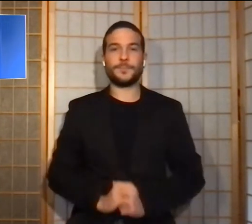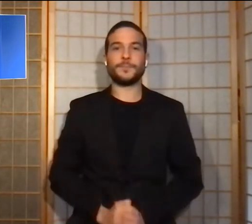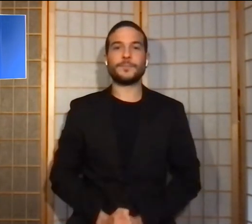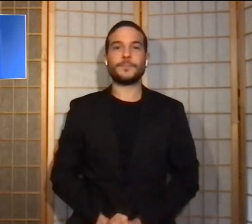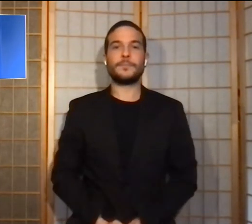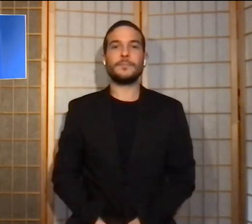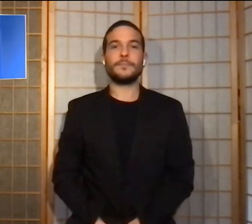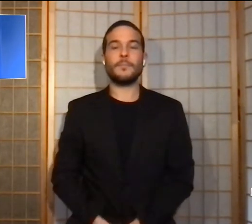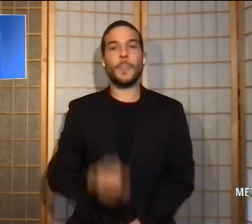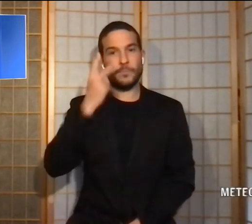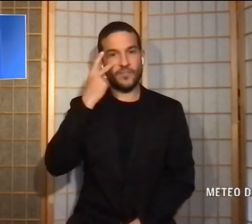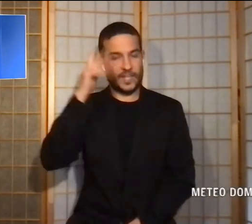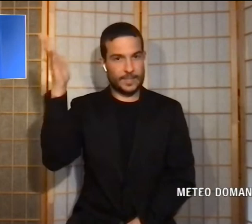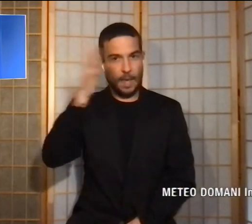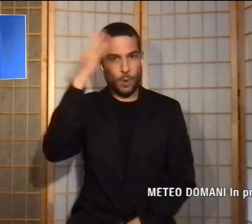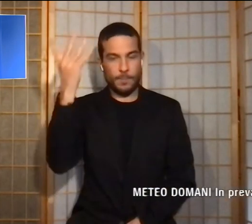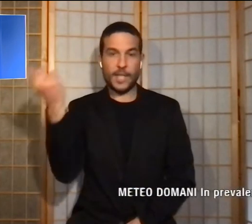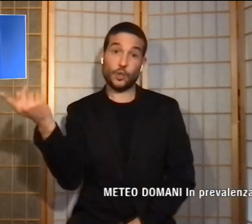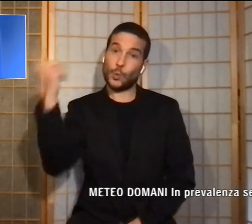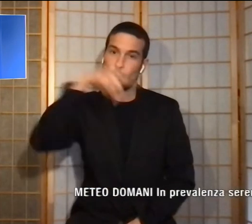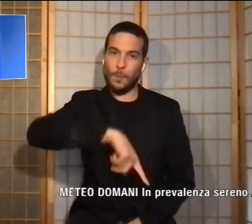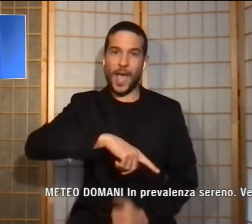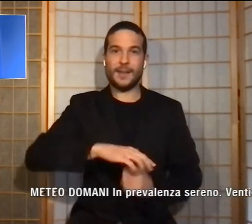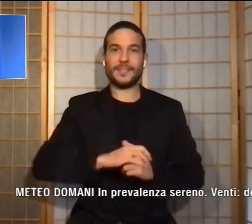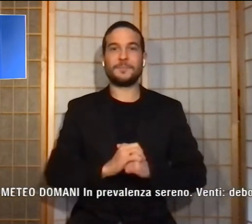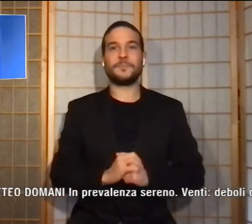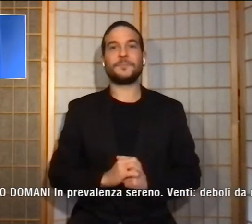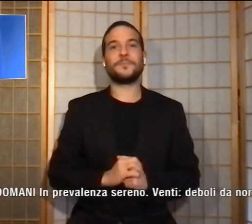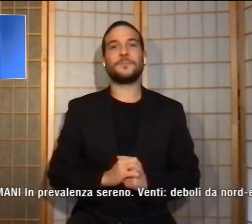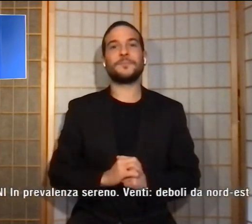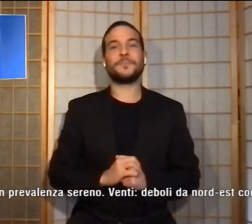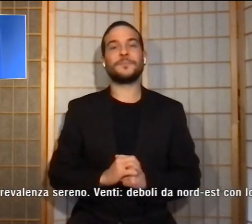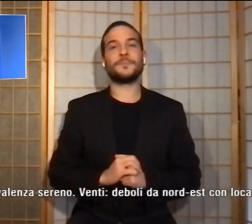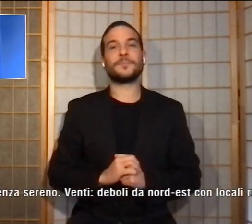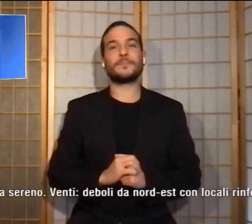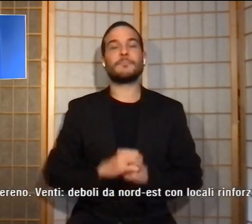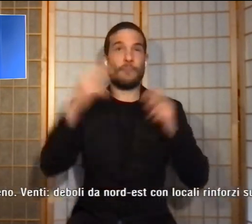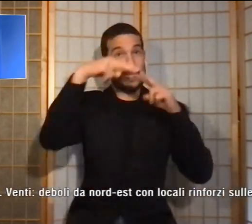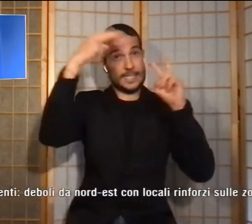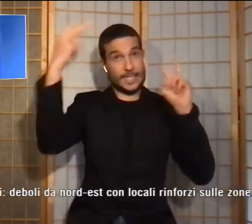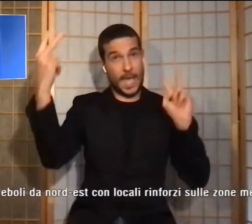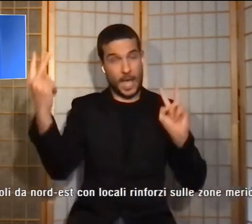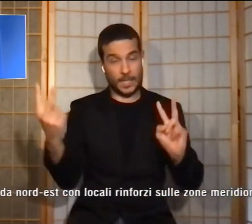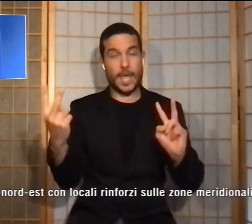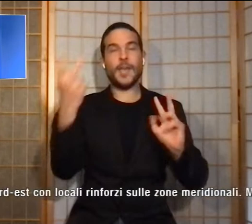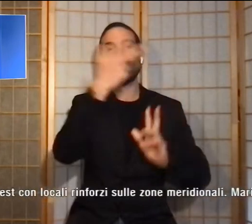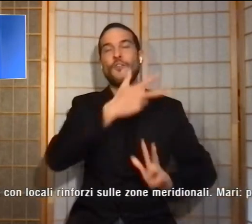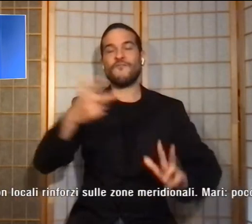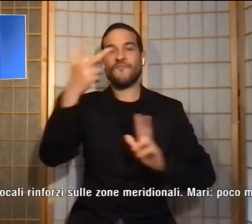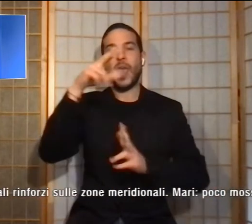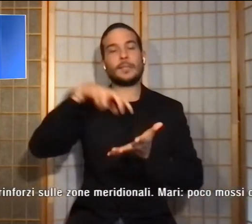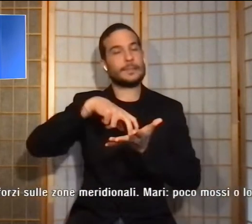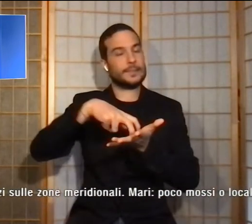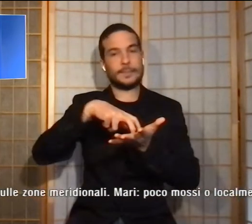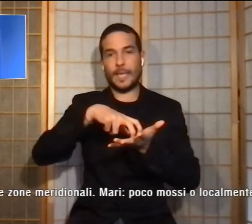Vediamo il meteo per la giornata di domani. In prevalenza sereno. Venti deboli da nord